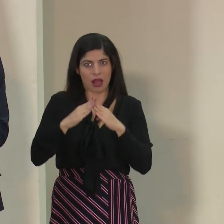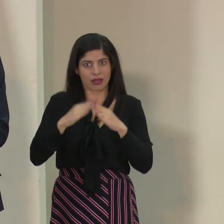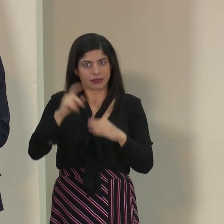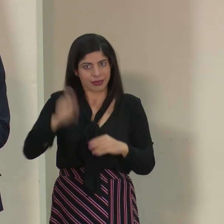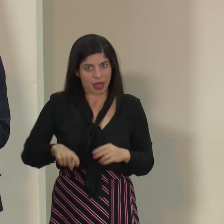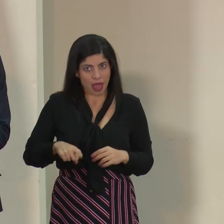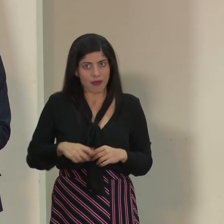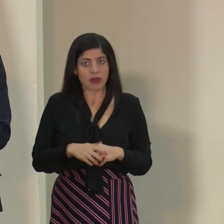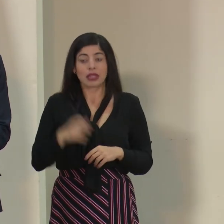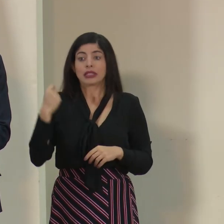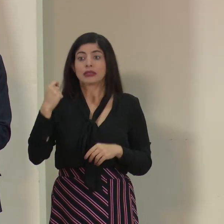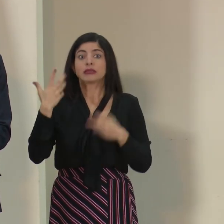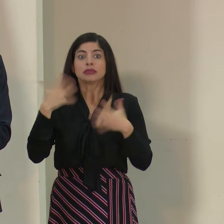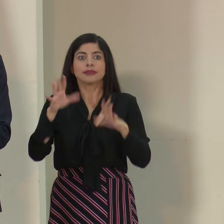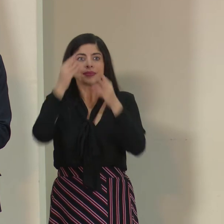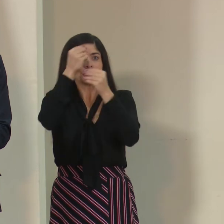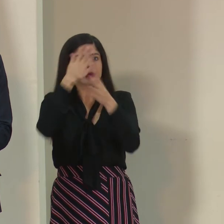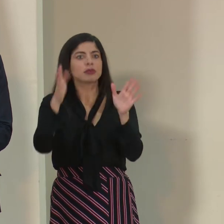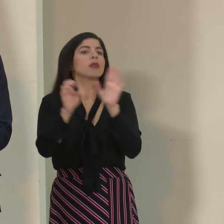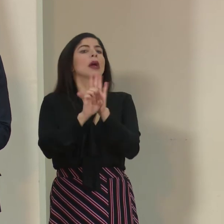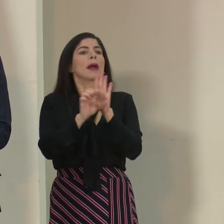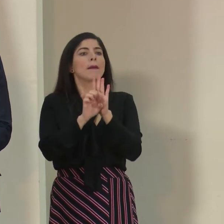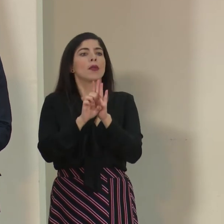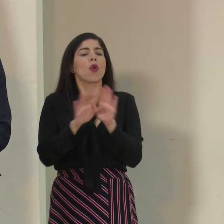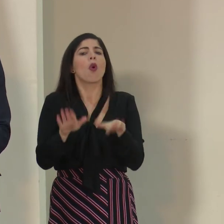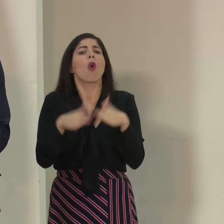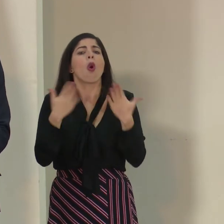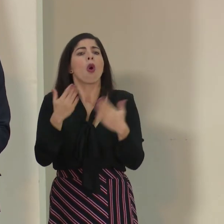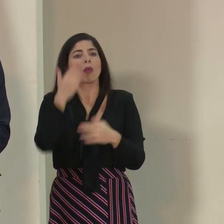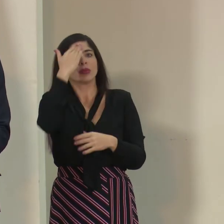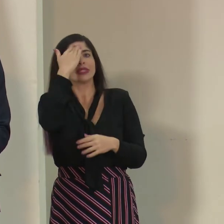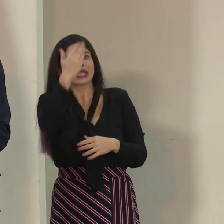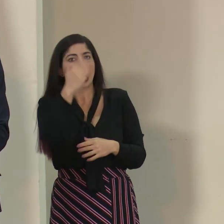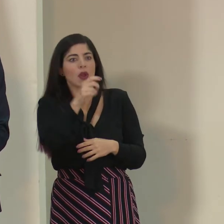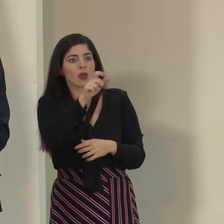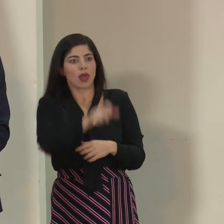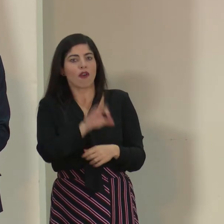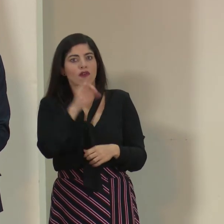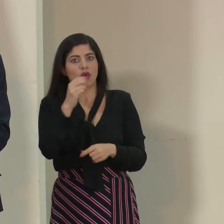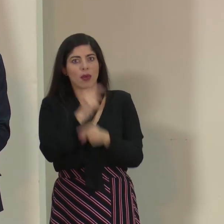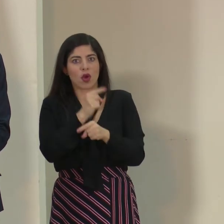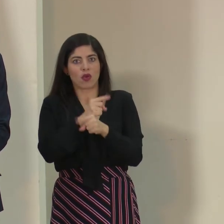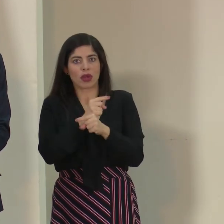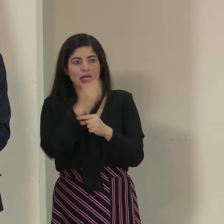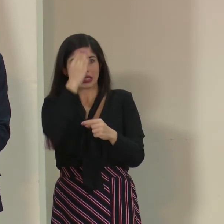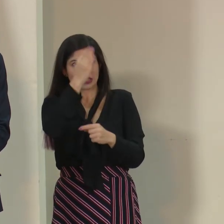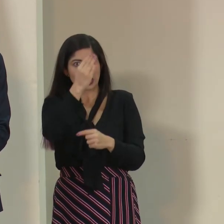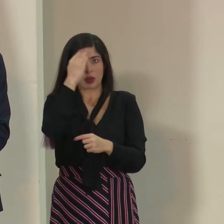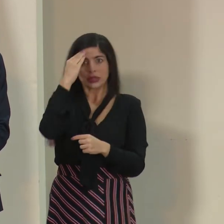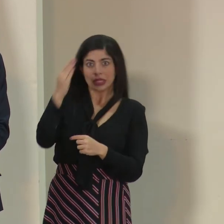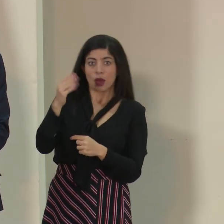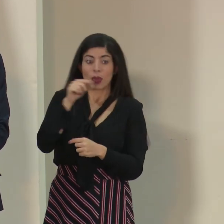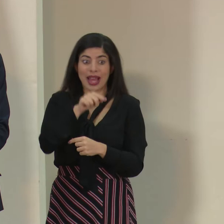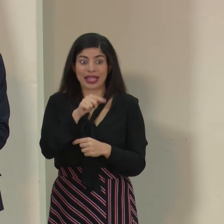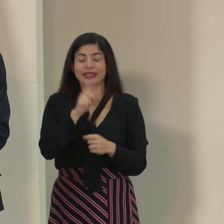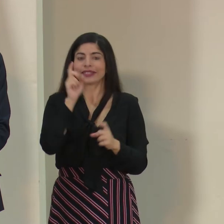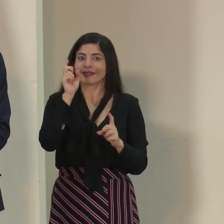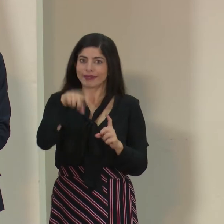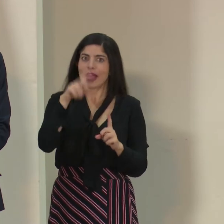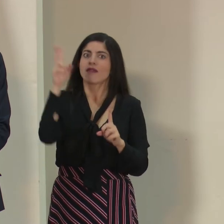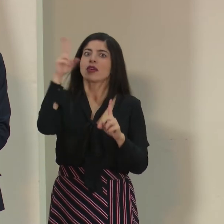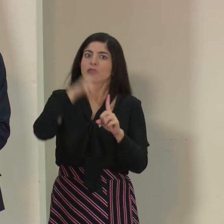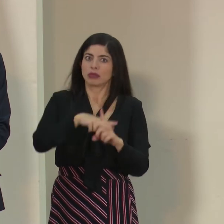Recientemente ya indicamos las medidas, por ejemplo, de cómo saludarse adecuadamente, que estas medidas deberían ser